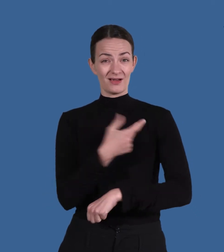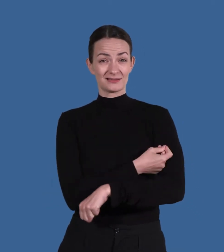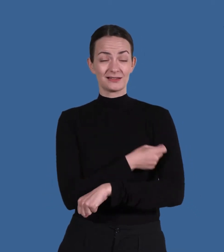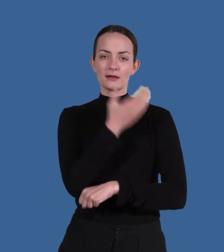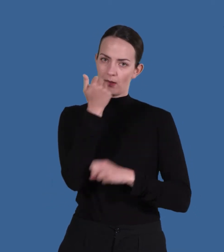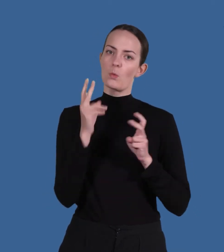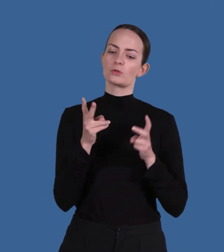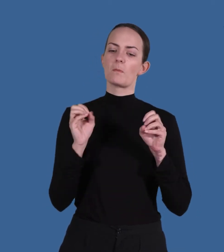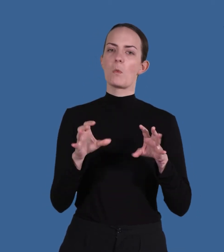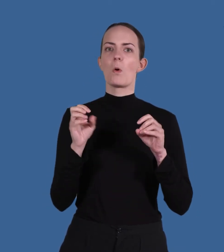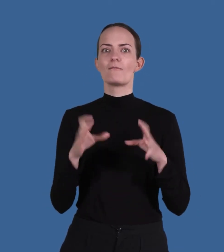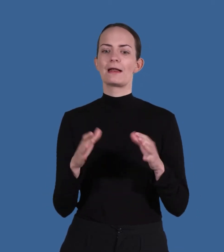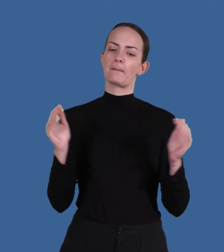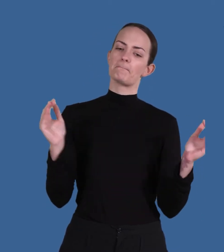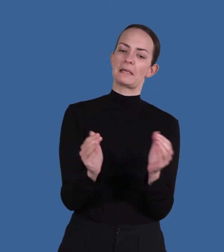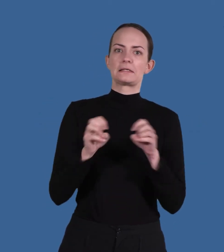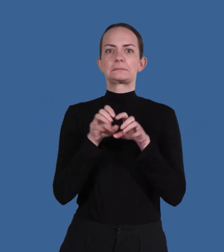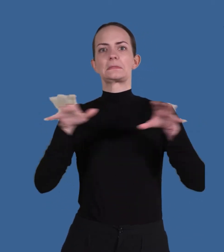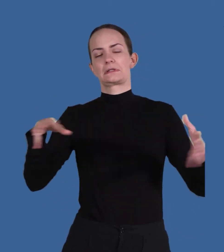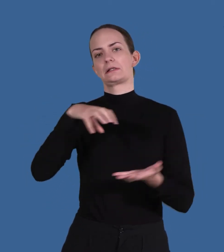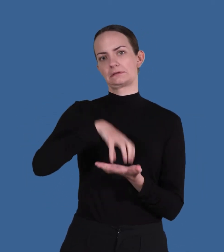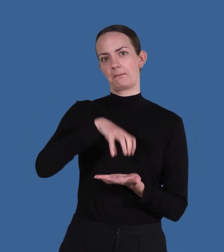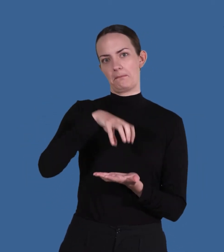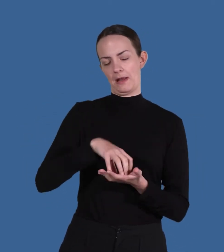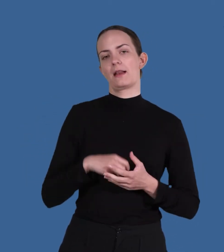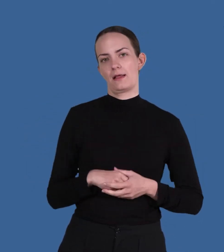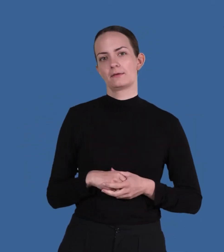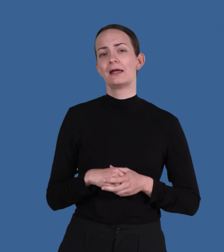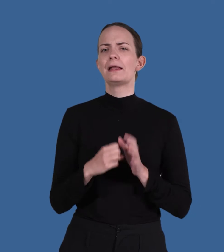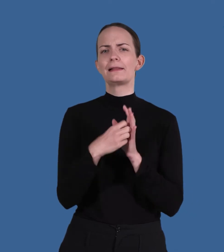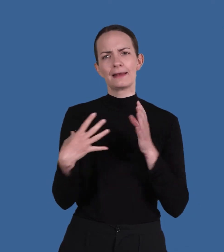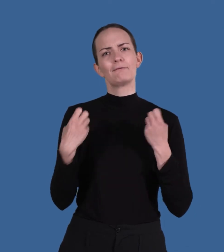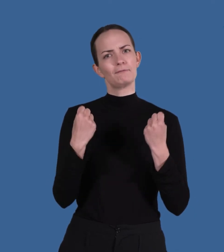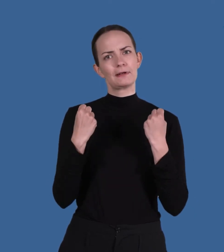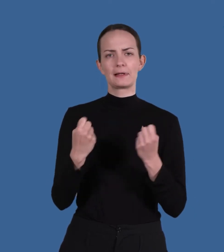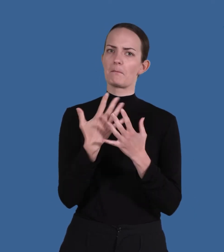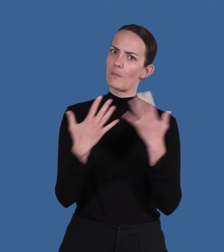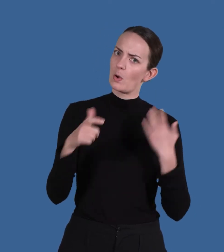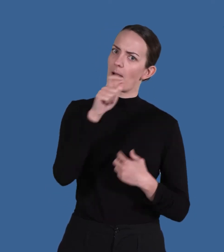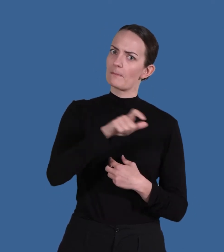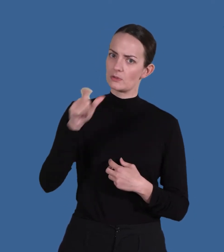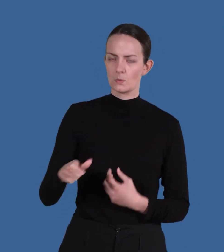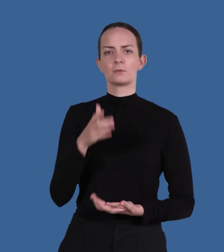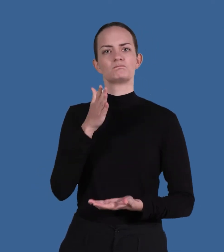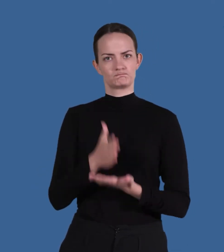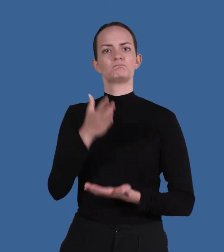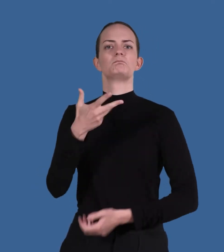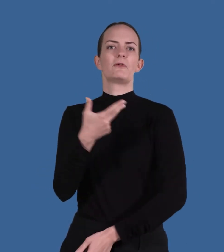också hjälpa till att minska spridningen av covid-19 i samhället Därför är det viktigt att många personer väljer att vaccinera sig